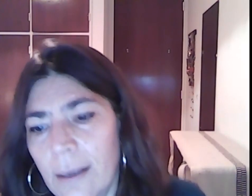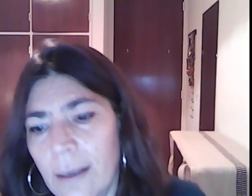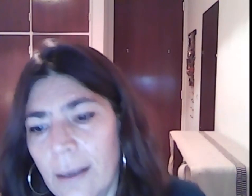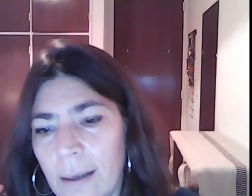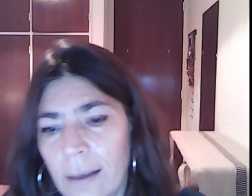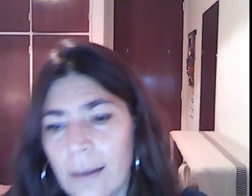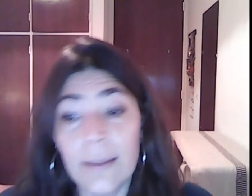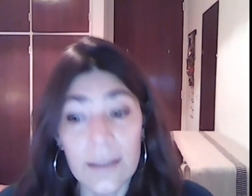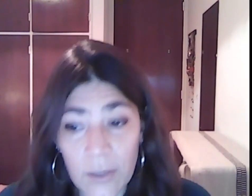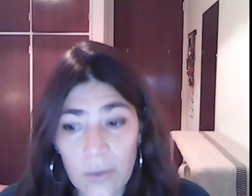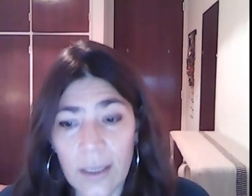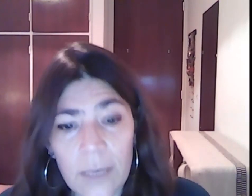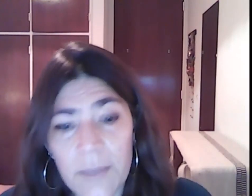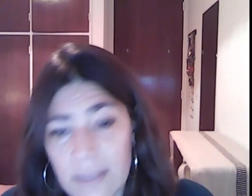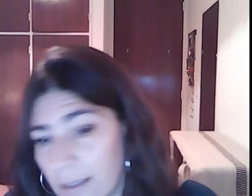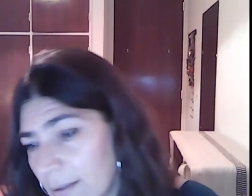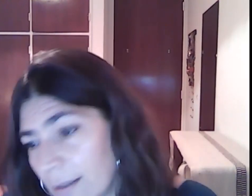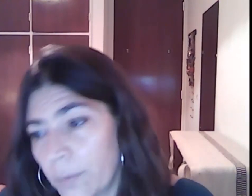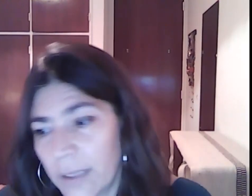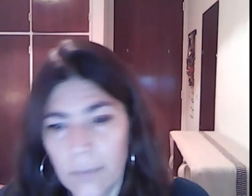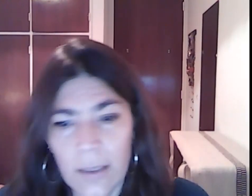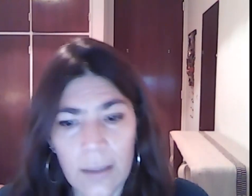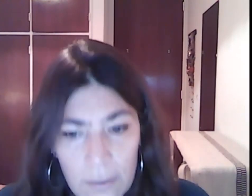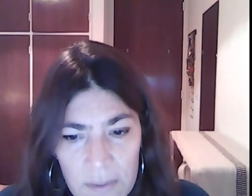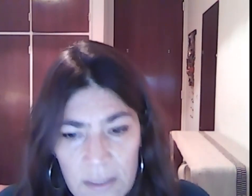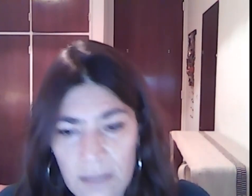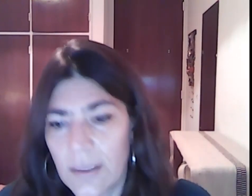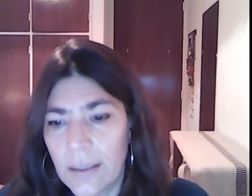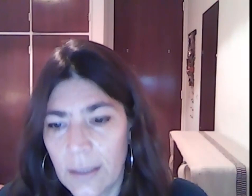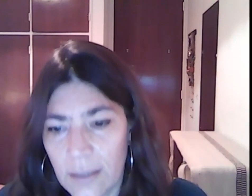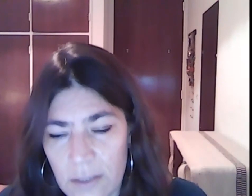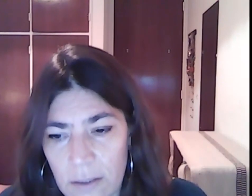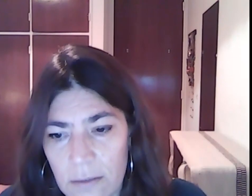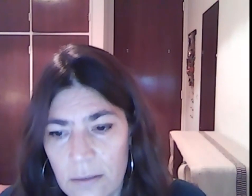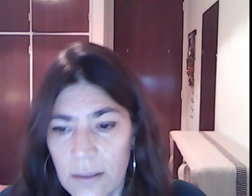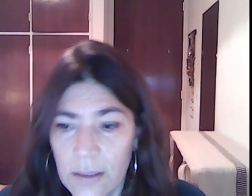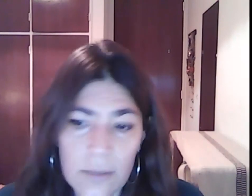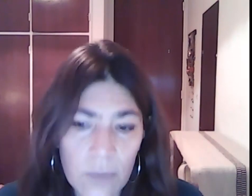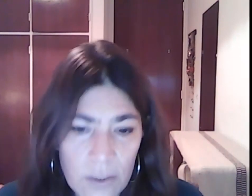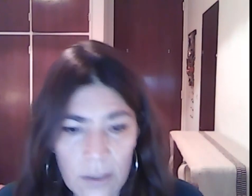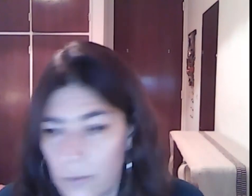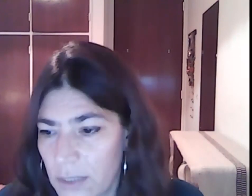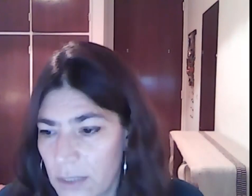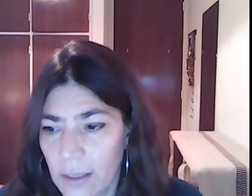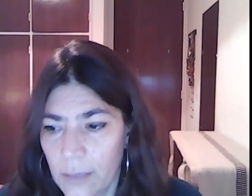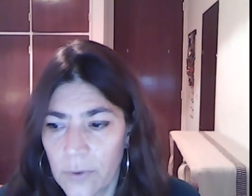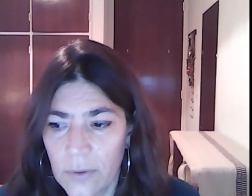el tratamiento de la discapacidad en los paradigmas del déficit, de la integración y educación inclusiva, que es por donde